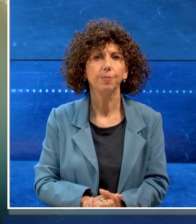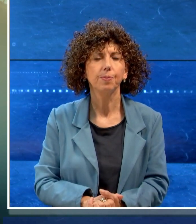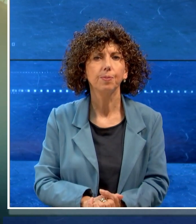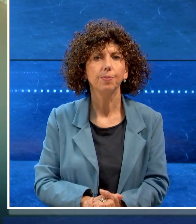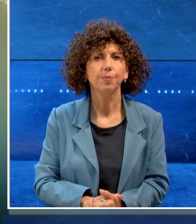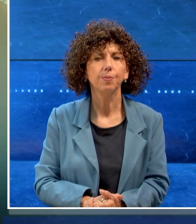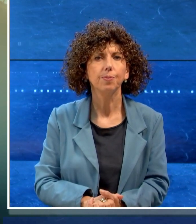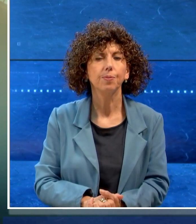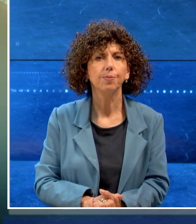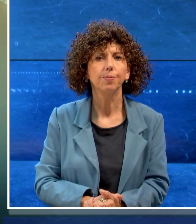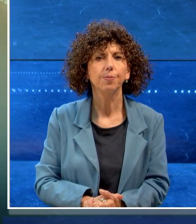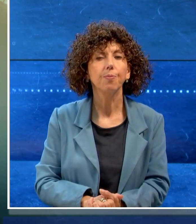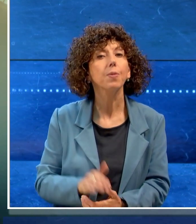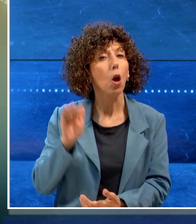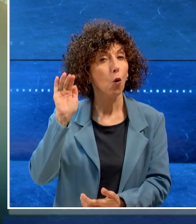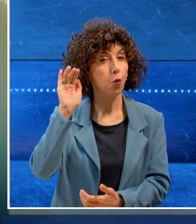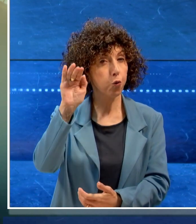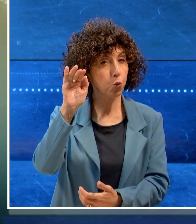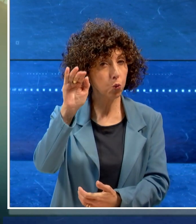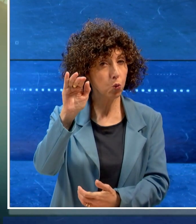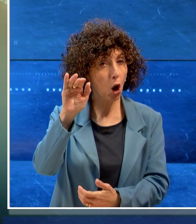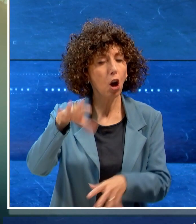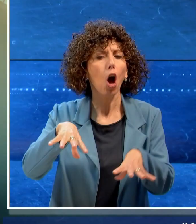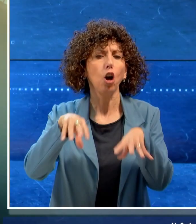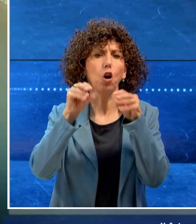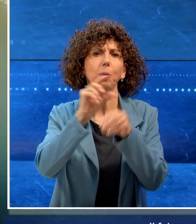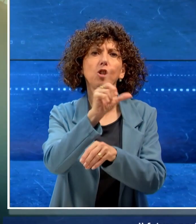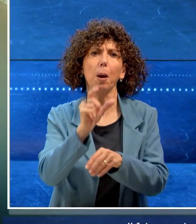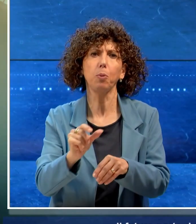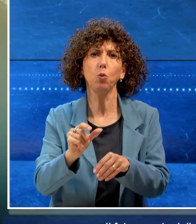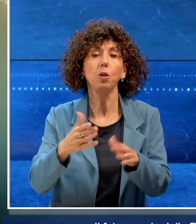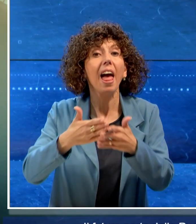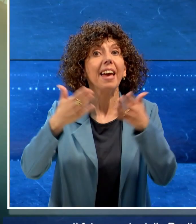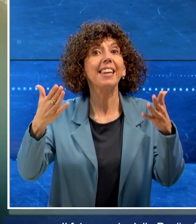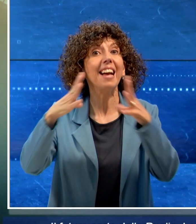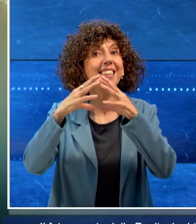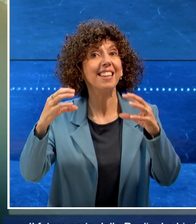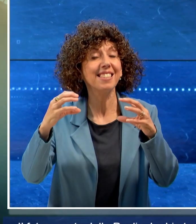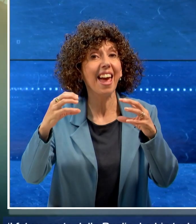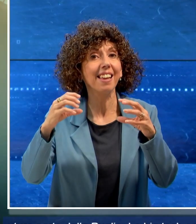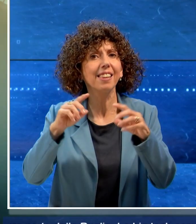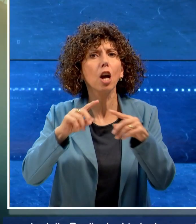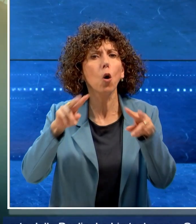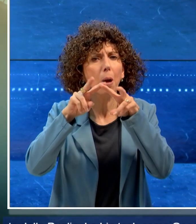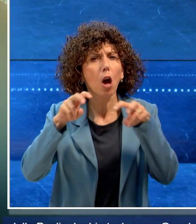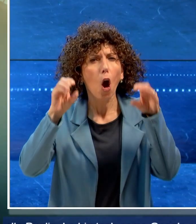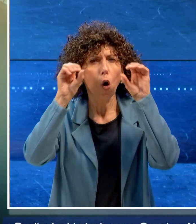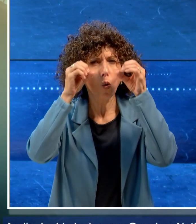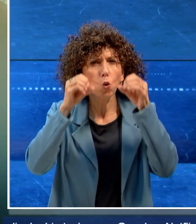Il futuro parte dalla Puglia, le big tech come Google e Netflix si sono date